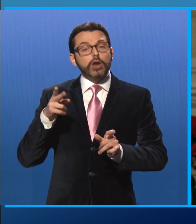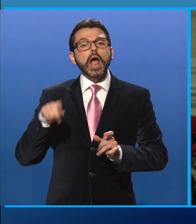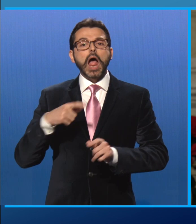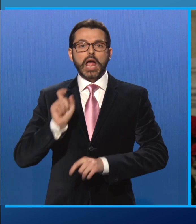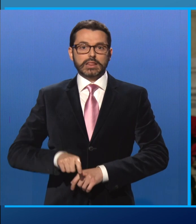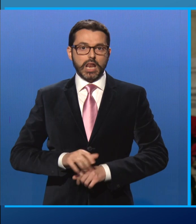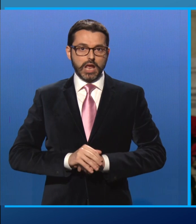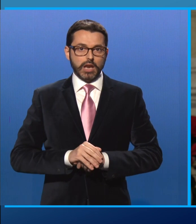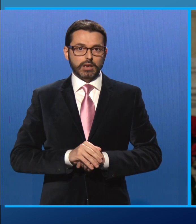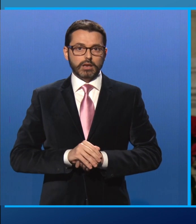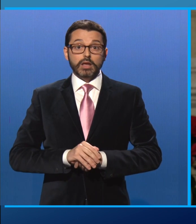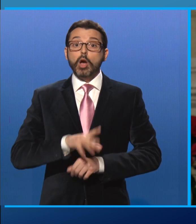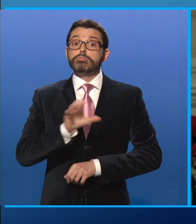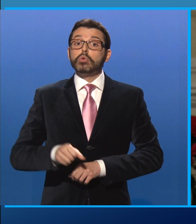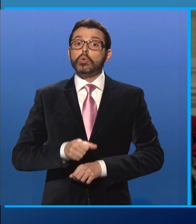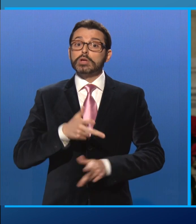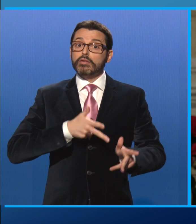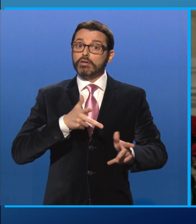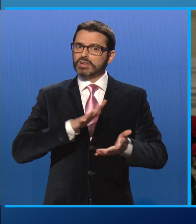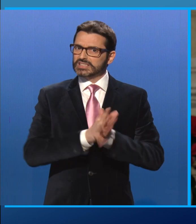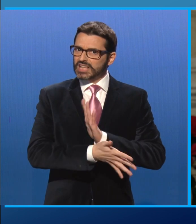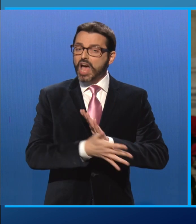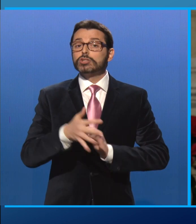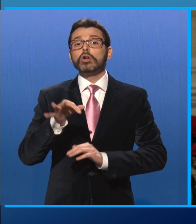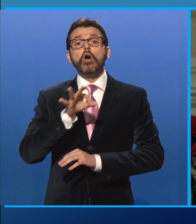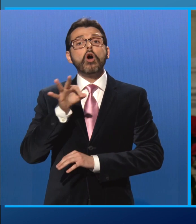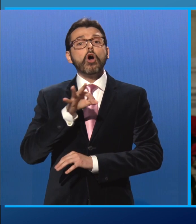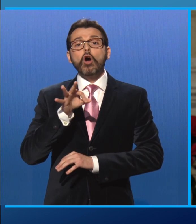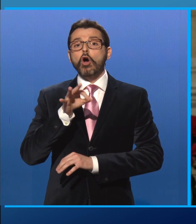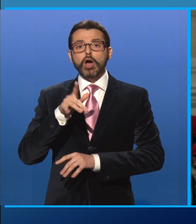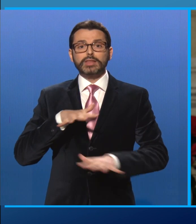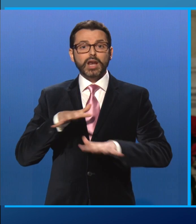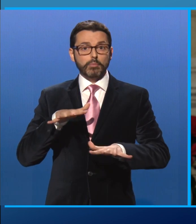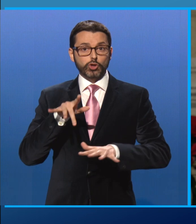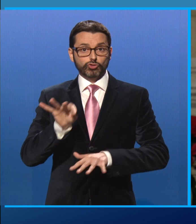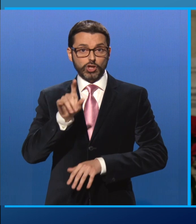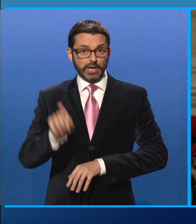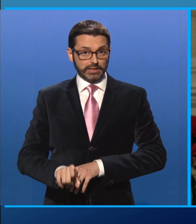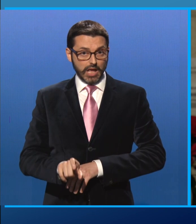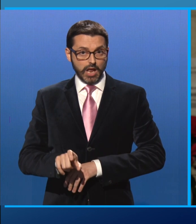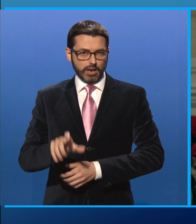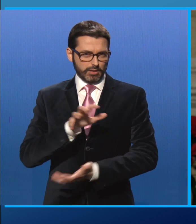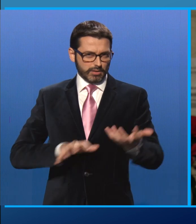disastro ferroviario in Puglia al terremoto che ha sconvolto le regioni centrali, che hanno provocato tanti morti.